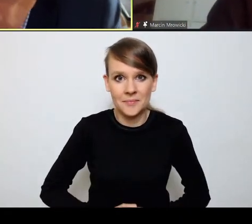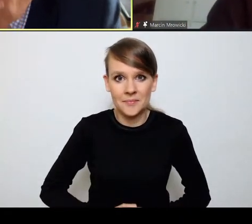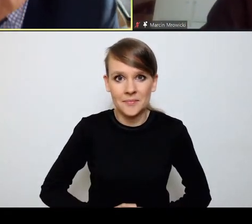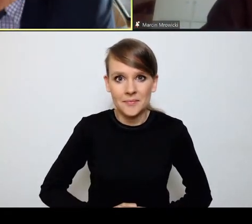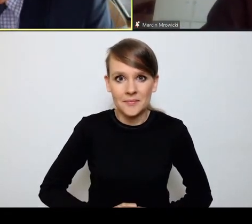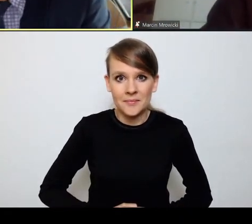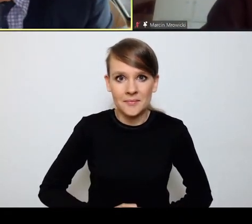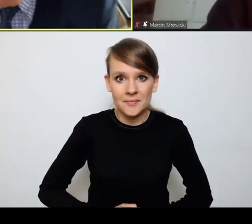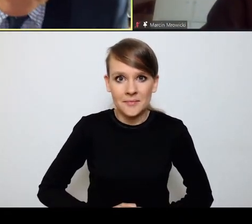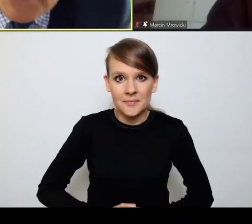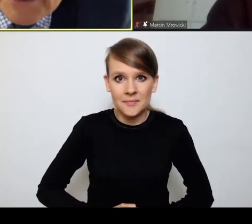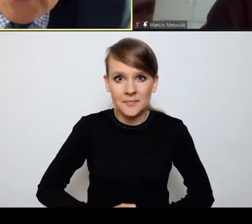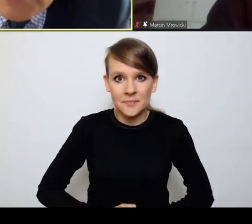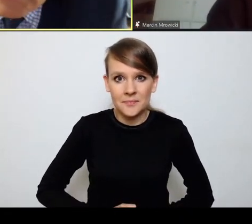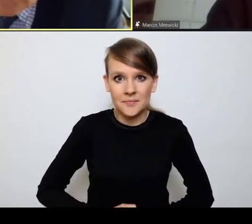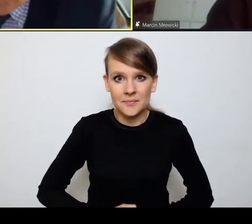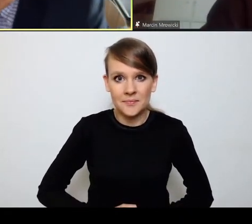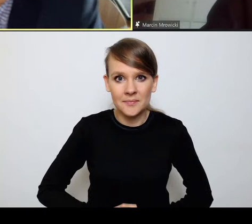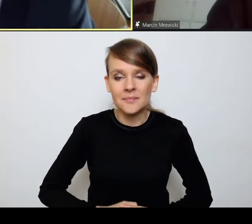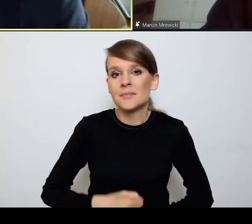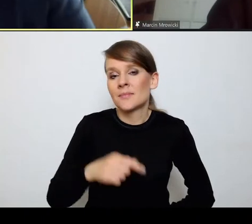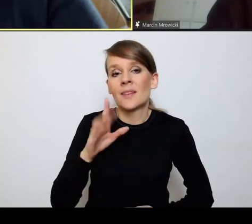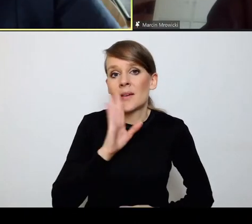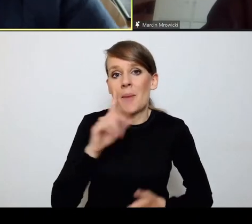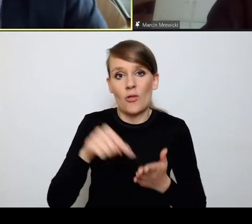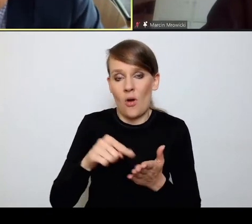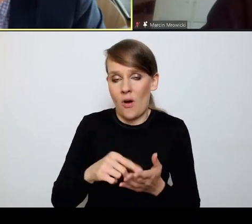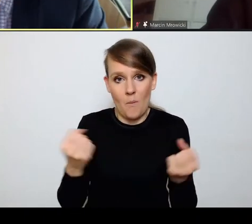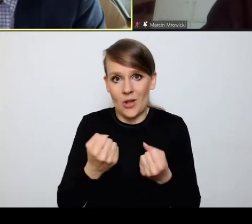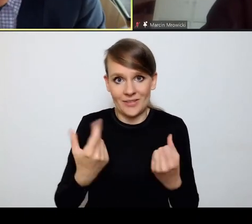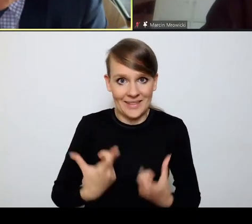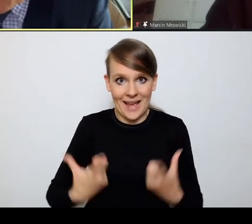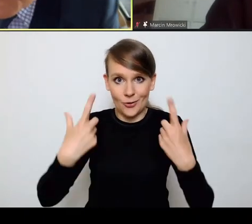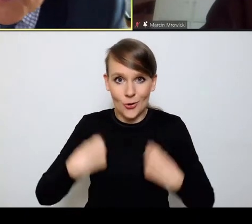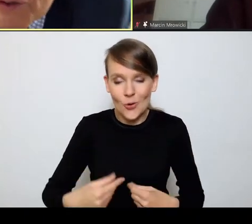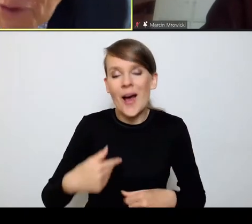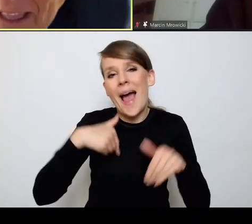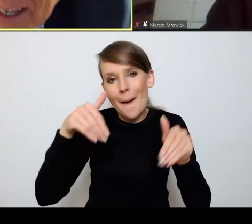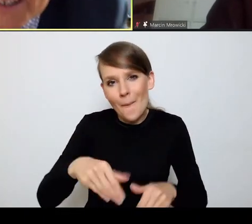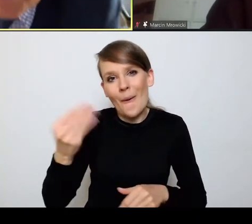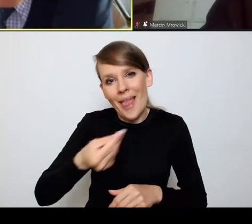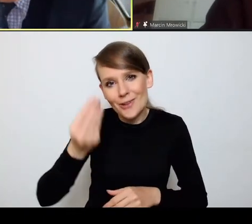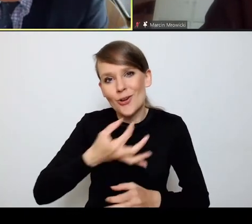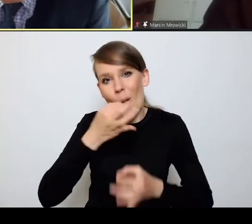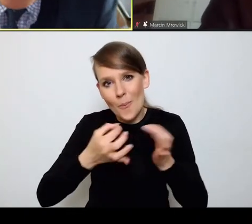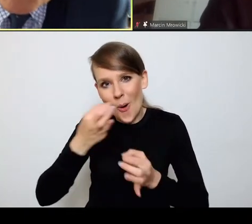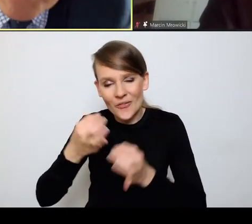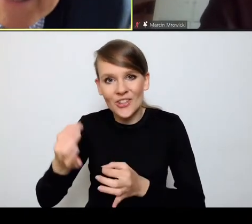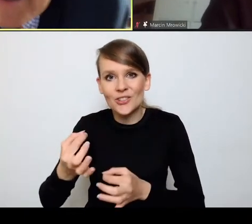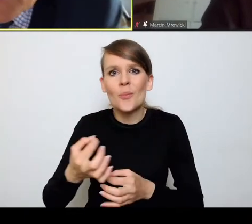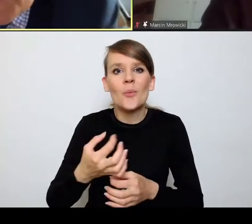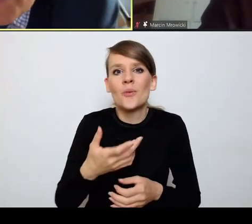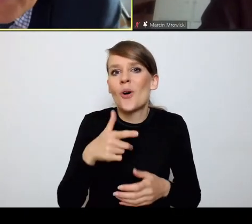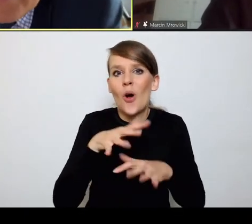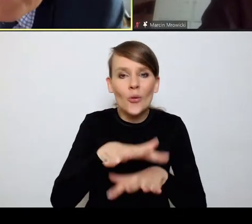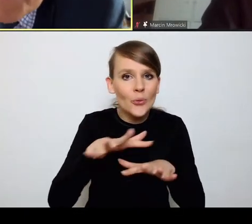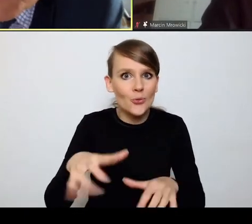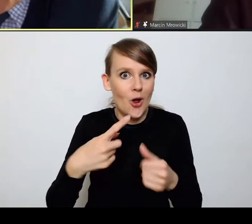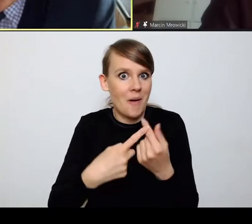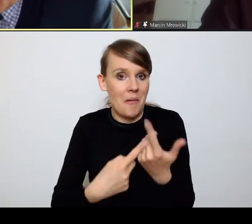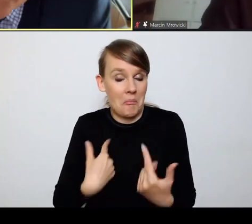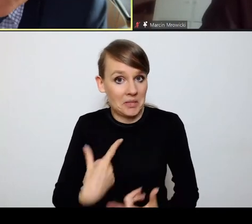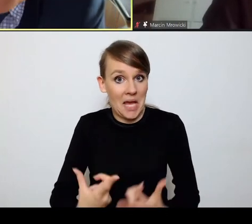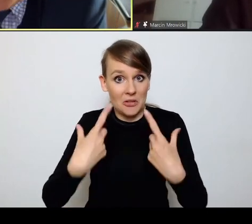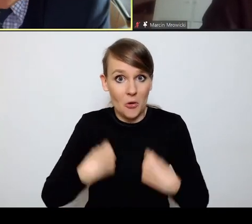No to jest chyba to, co mnie najbardziej zaskoczyło. Ja mógłbym kontynuować tę wypowiedź, bo oczywiście wiele rzeczy, jak powiedziałem, mnie zaskoczyło, ale